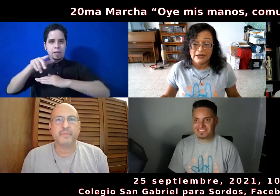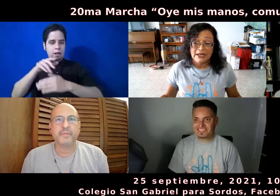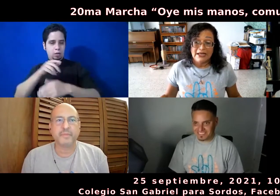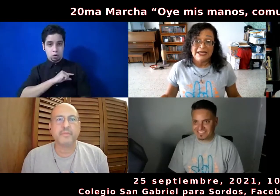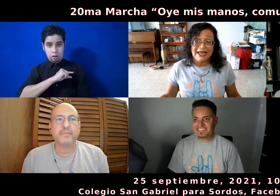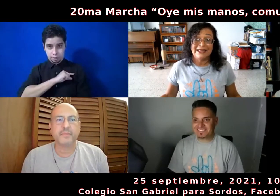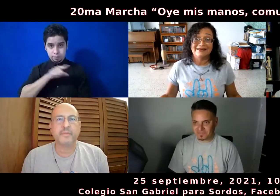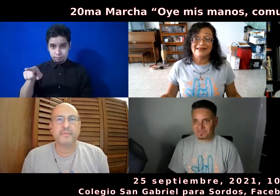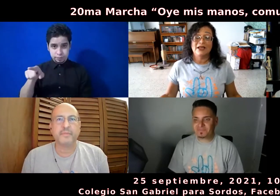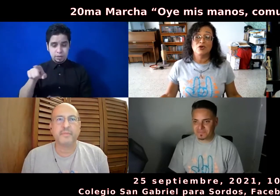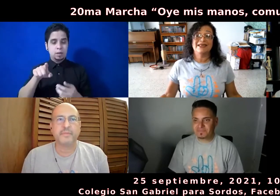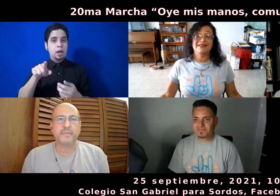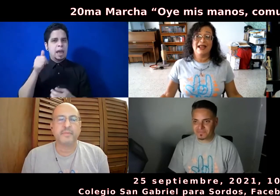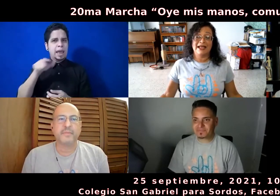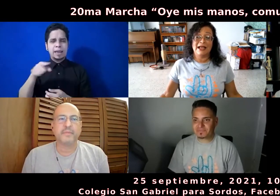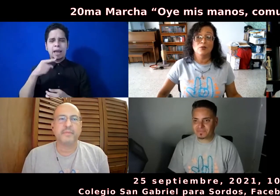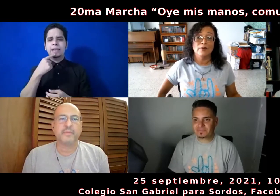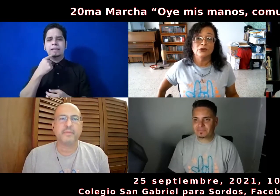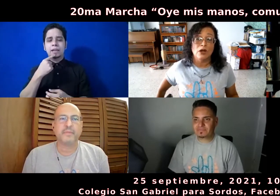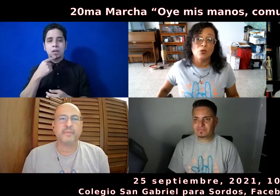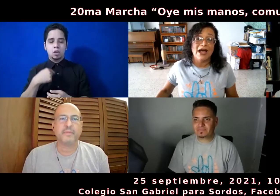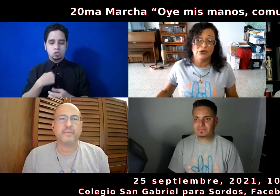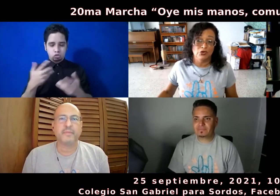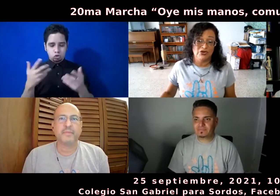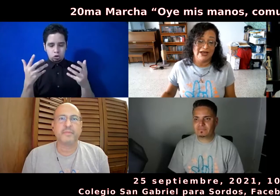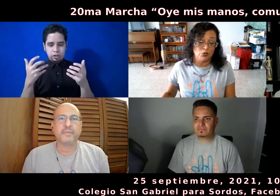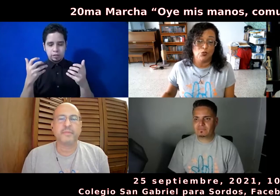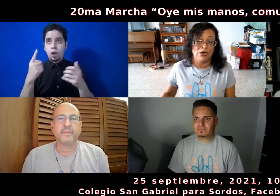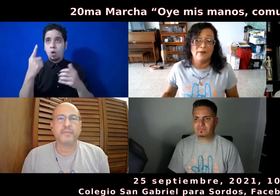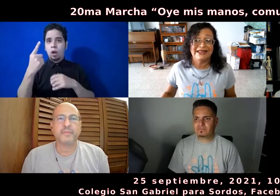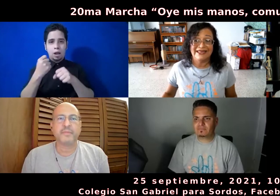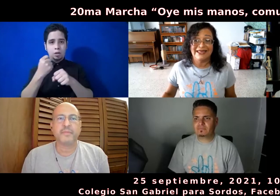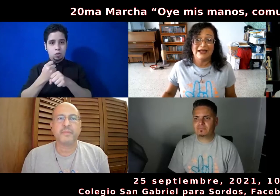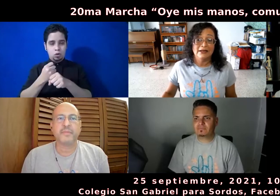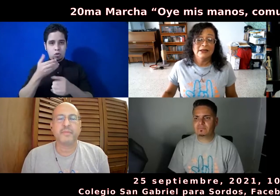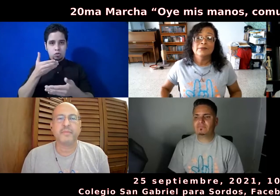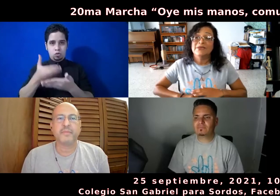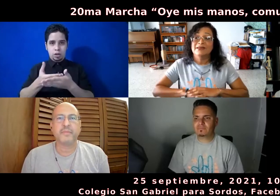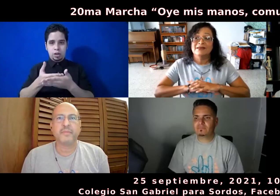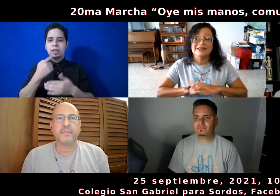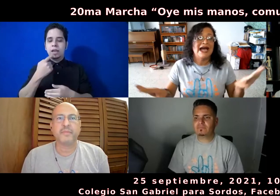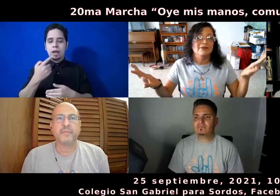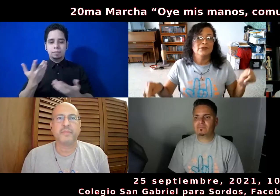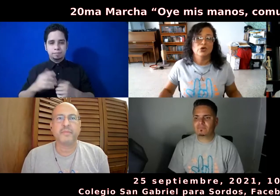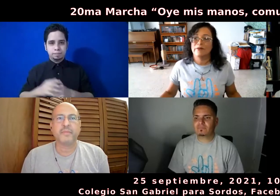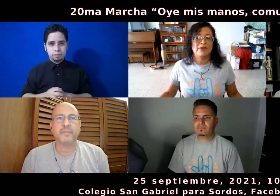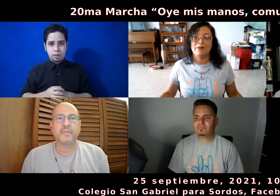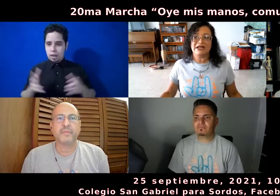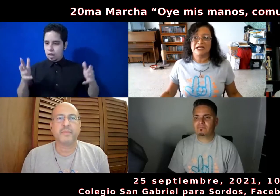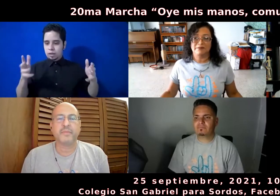y ella decía yo quisiera que en algún momento, algún año, yo llegue a tu programa y te diga ya no va haber más marcha,